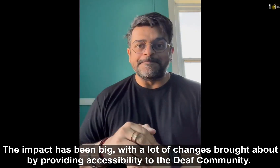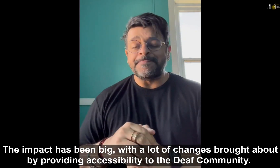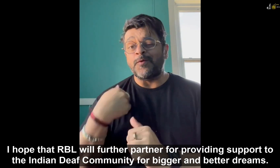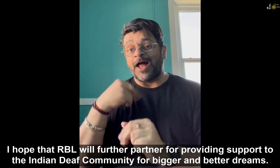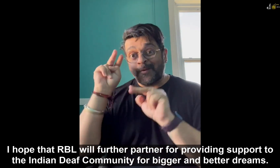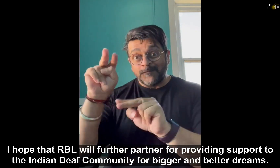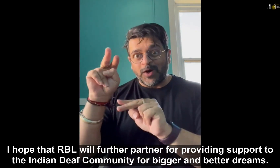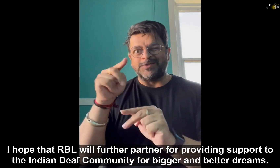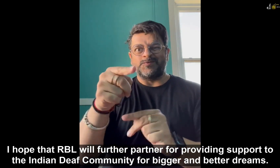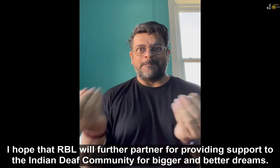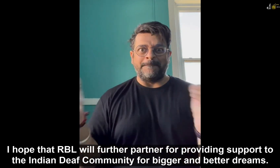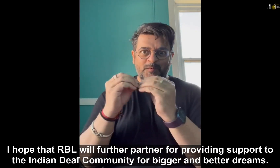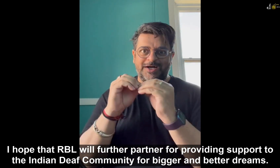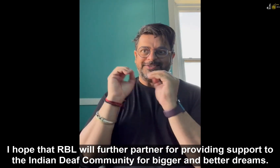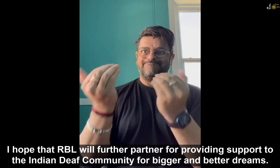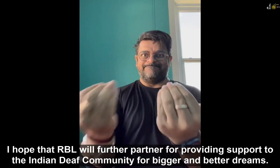बधिर लोगों की जिंदगी में, क्योंकि यहाँ पे सारी ही